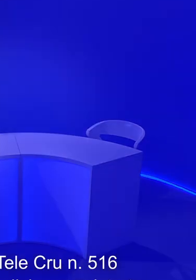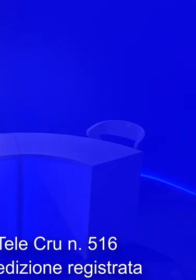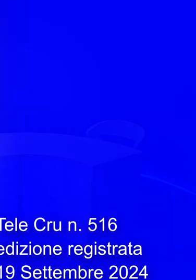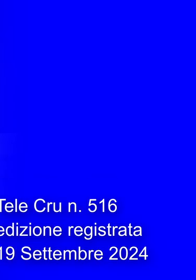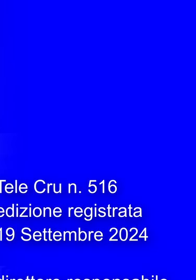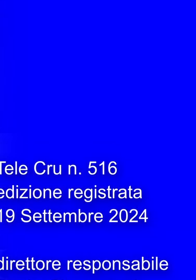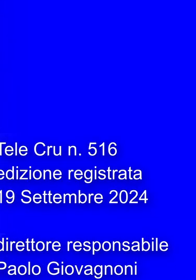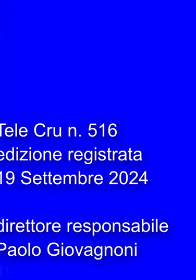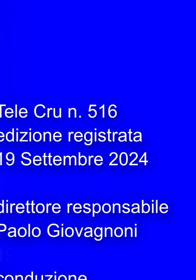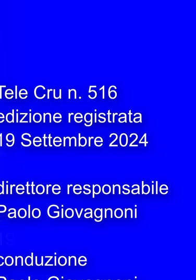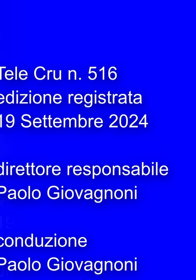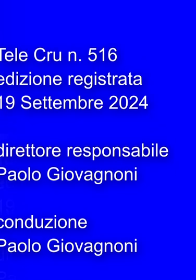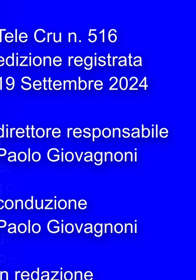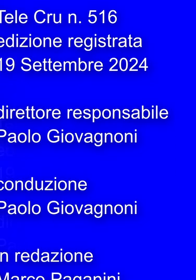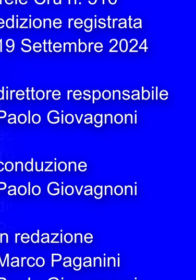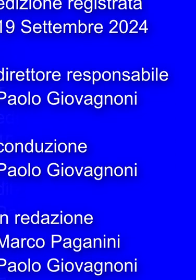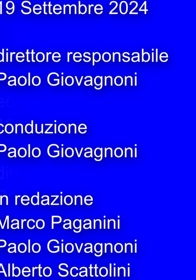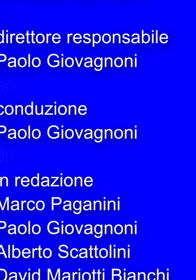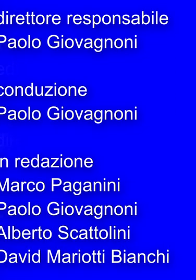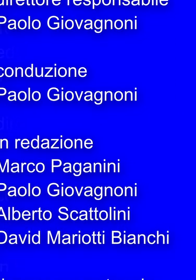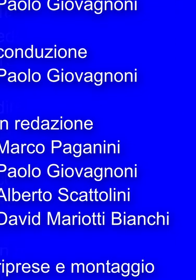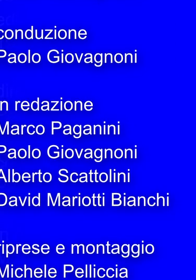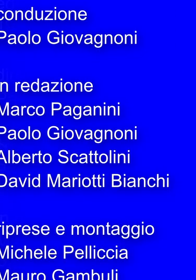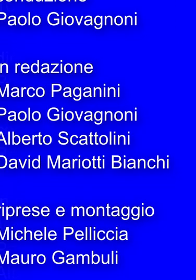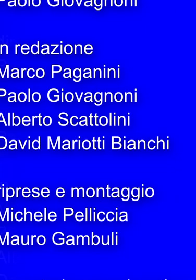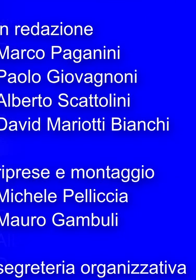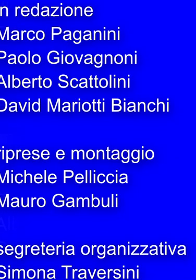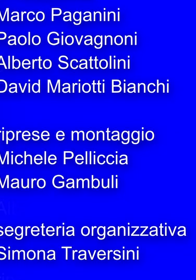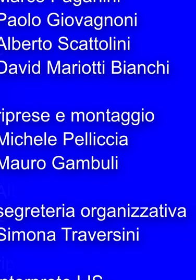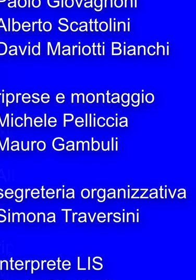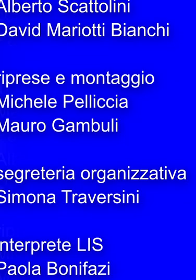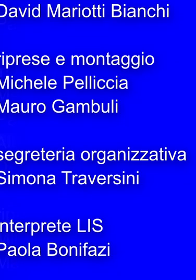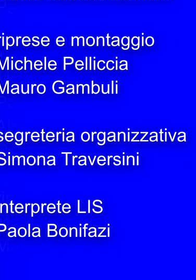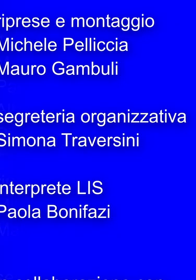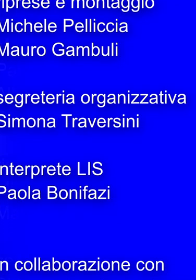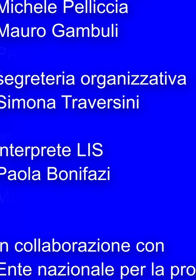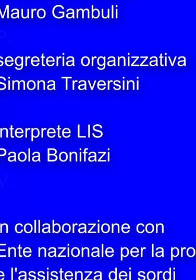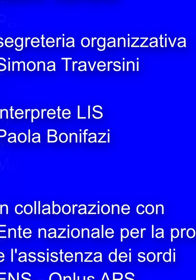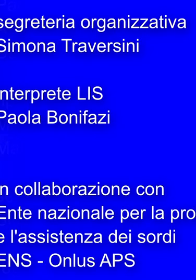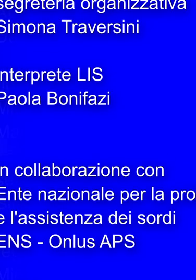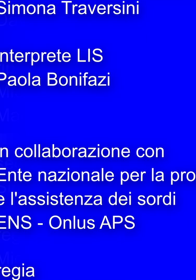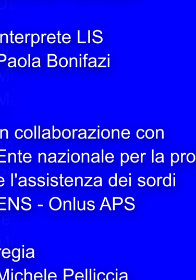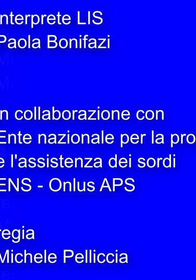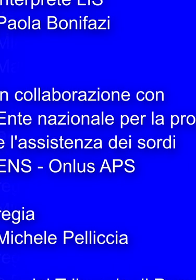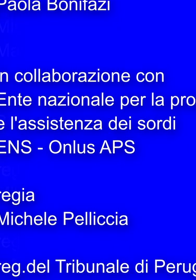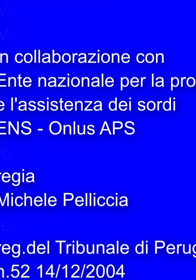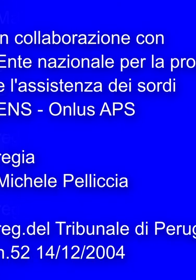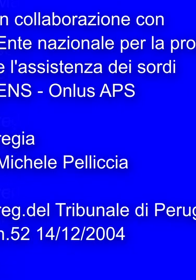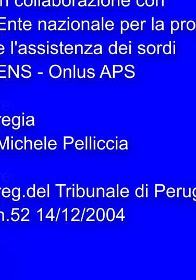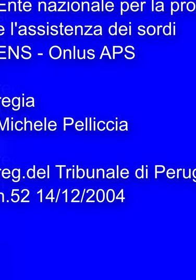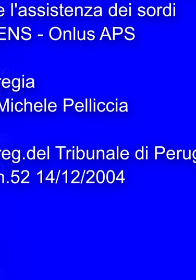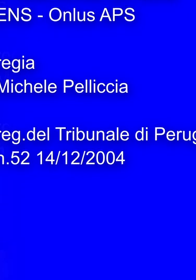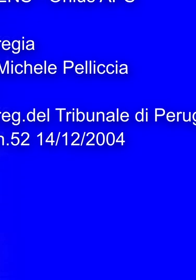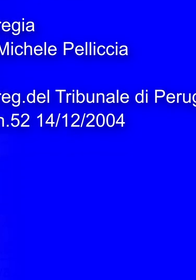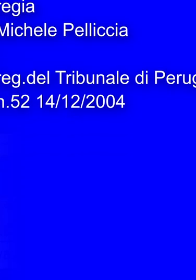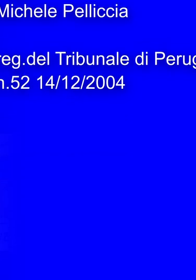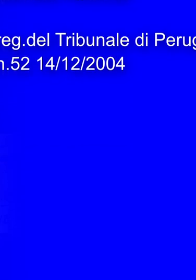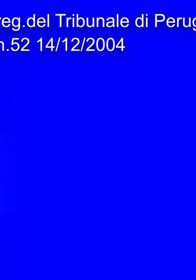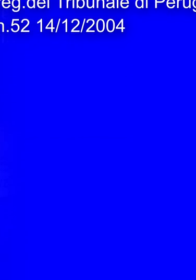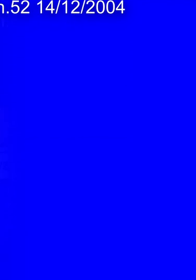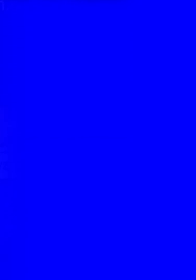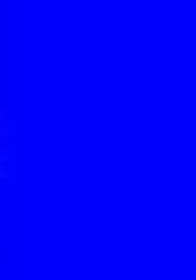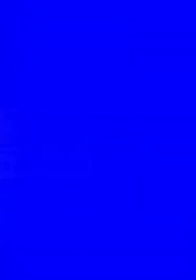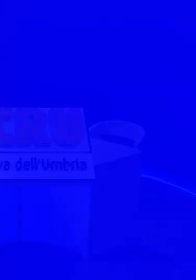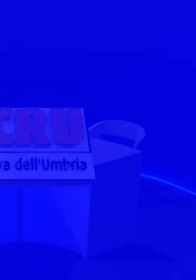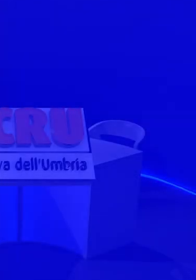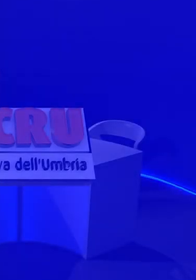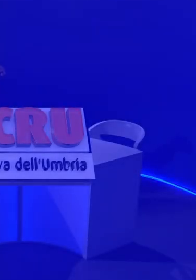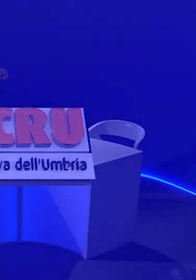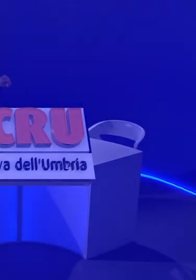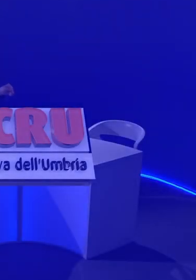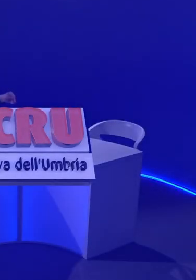naturalmente投ah